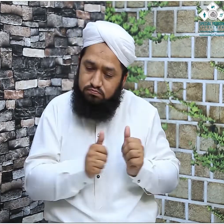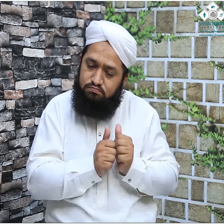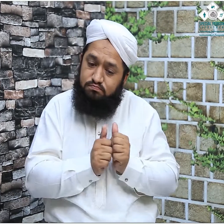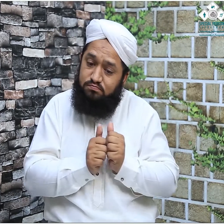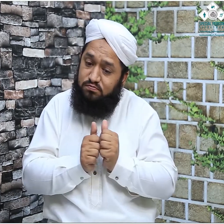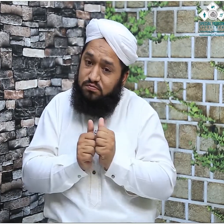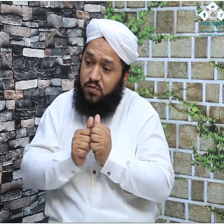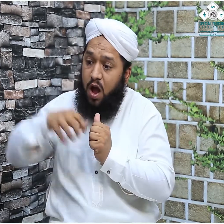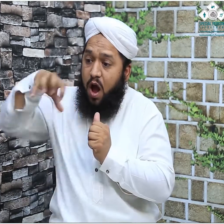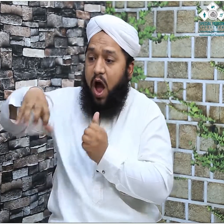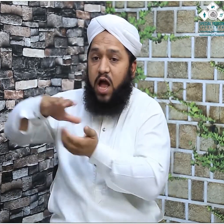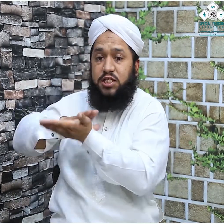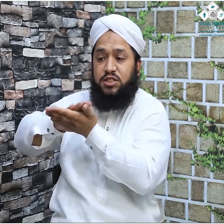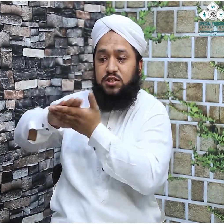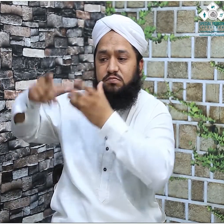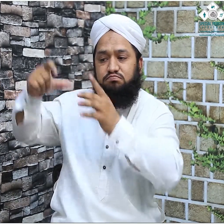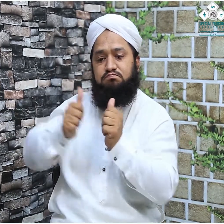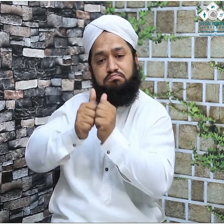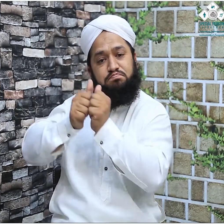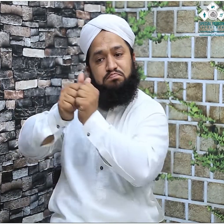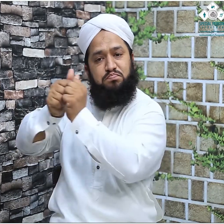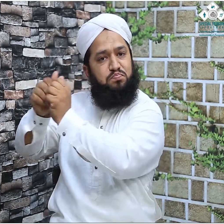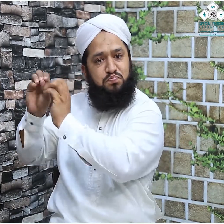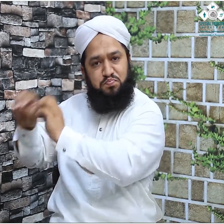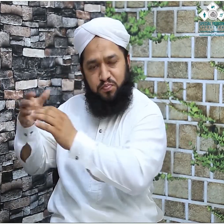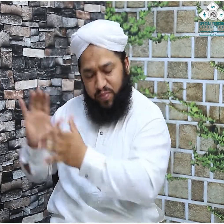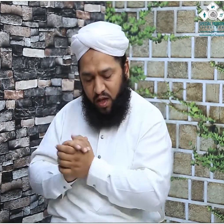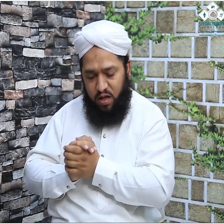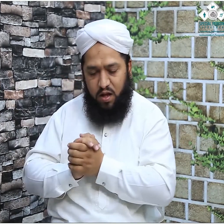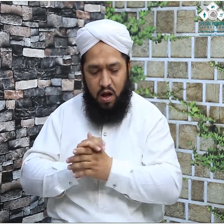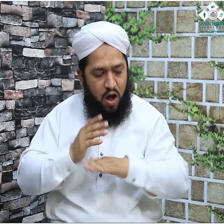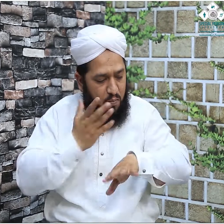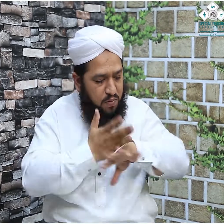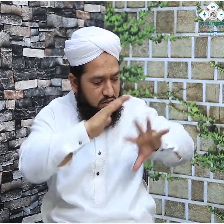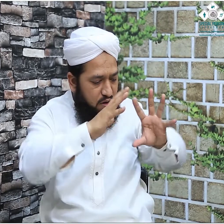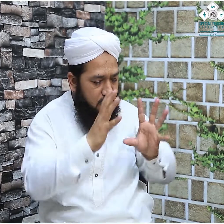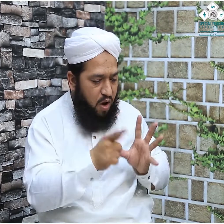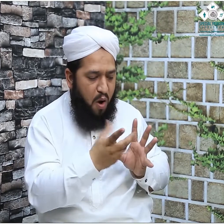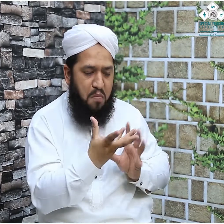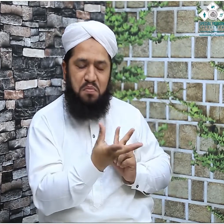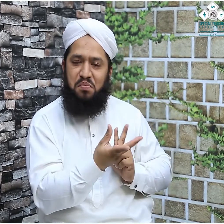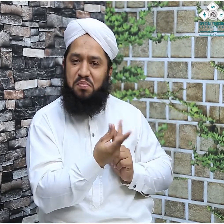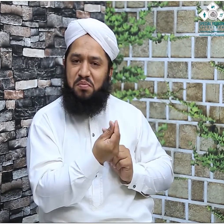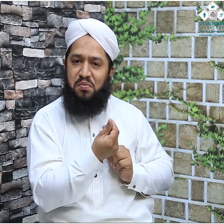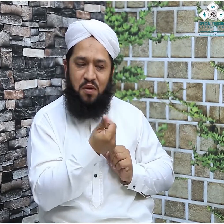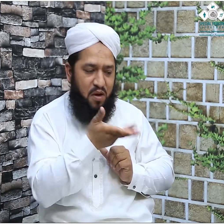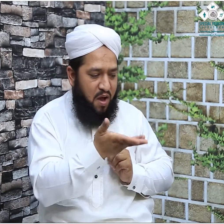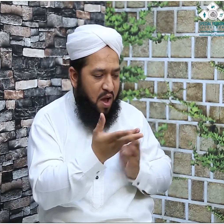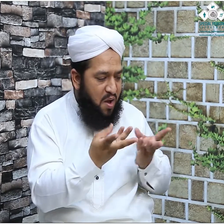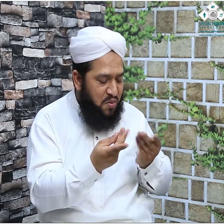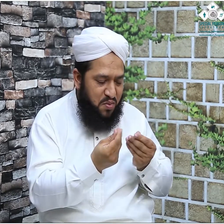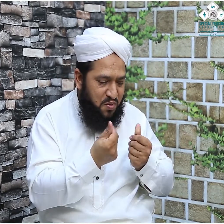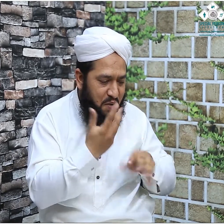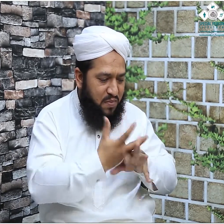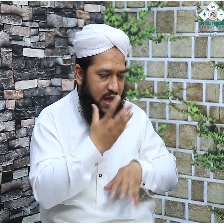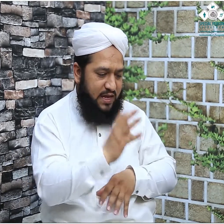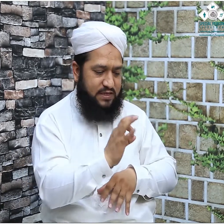انہی کے پاس رہا ان سے بار بار اسلامی حکومتوں نے جو زمانے کے لوگ تھے انہوں نے مطالبہ کیا کہ اسے واپس دیا جائے